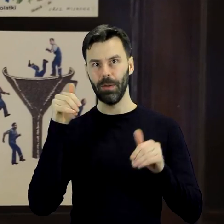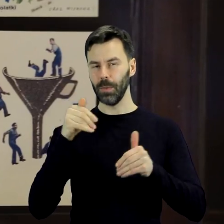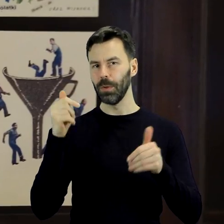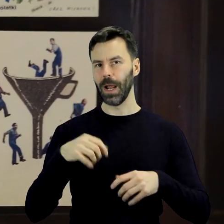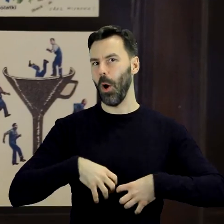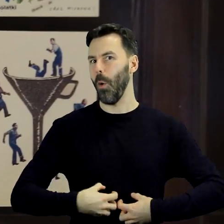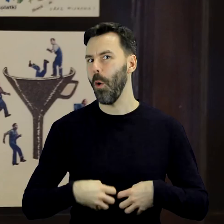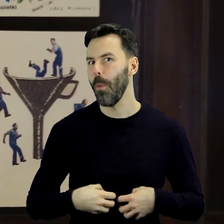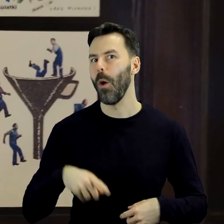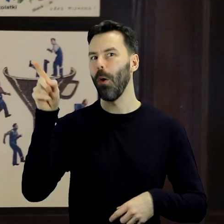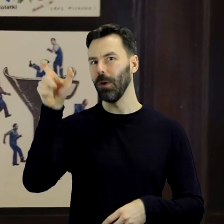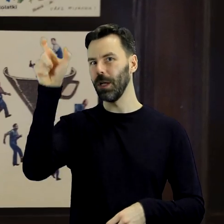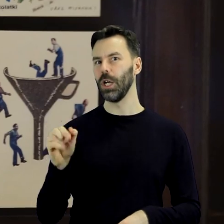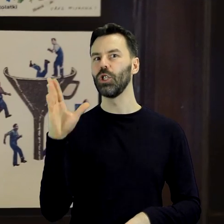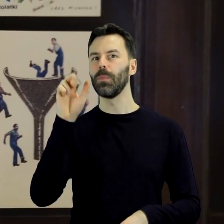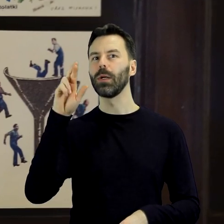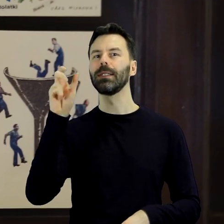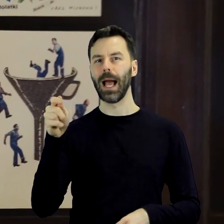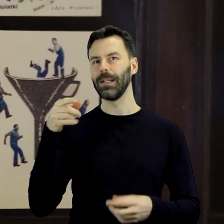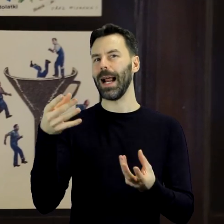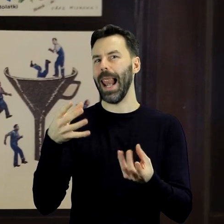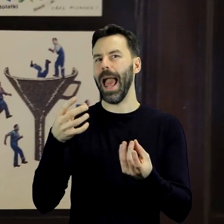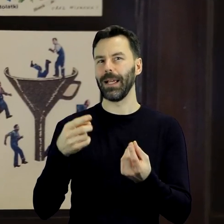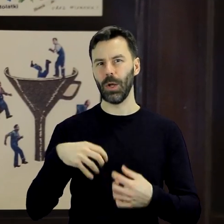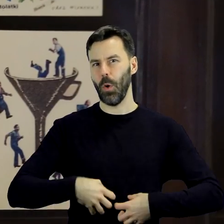wyklejanki. Adresatem jednej z nich był sam Dedecjus.